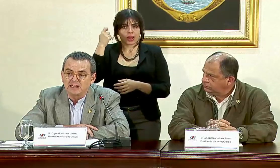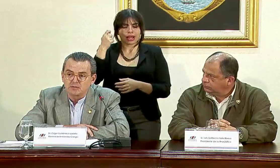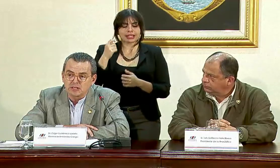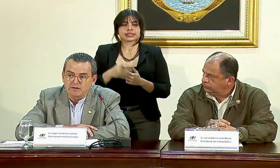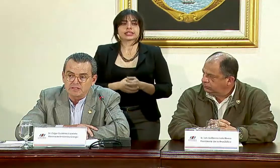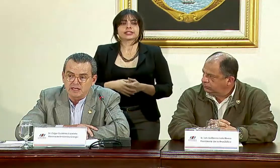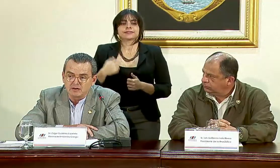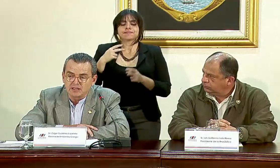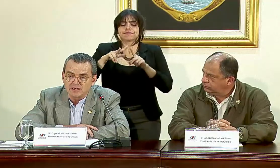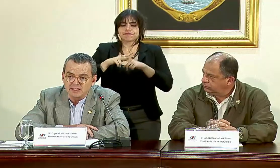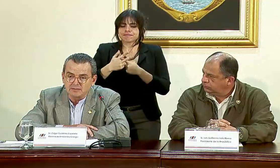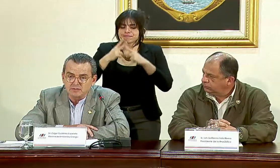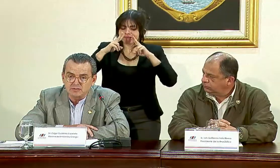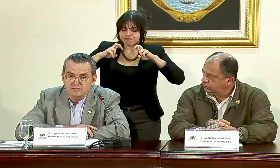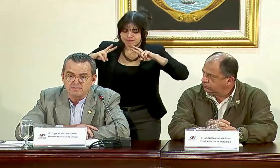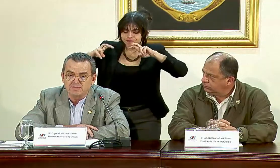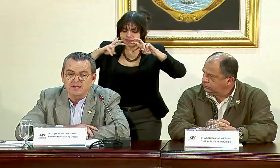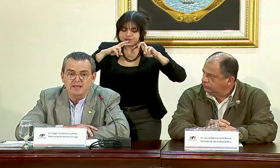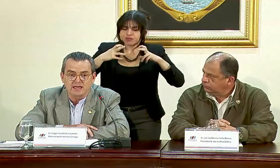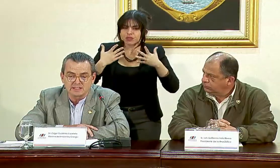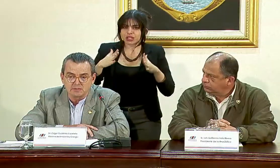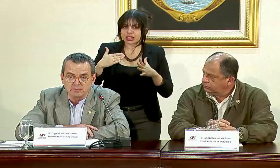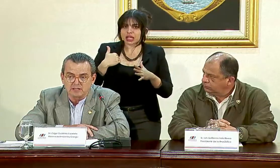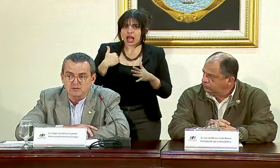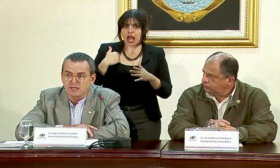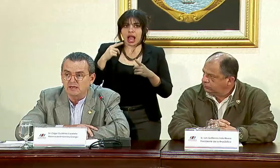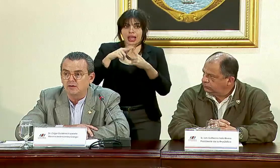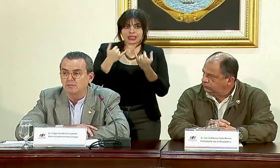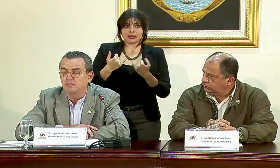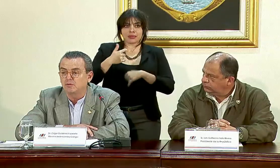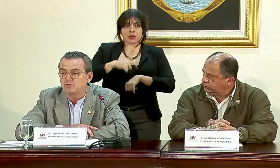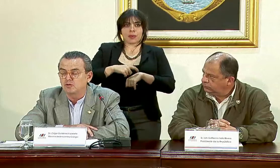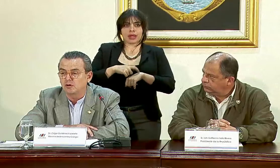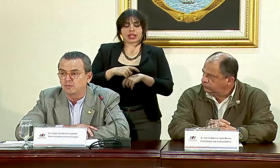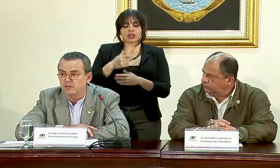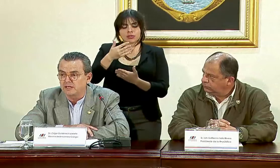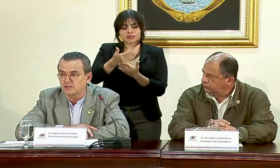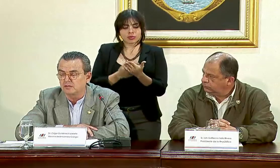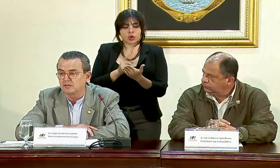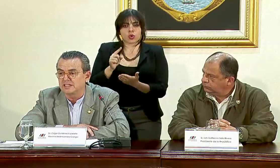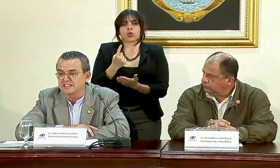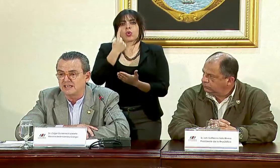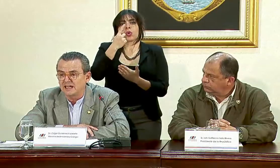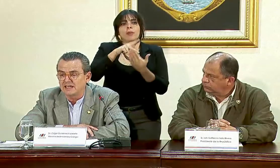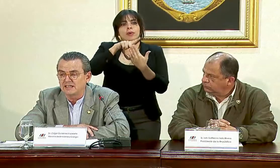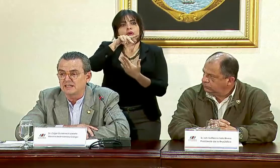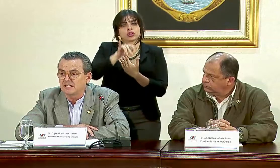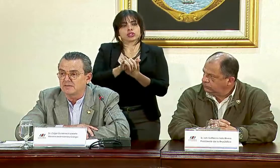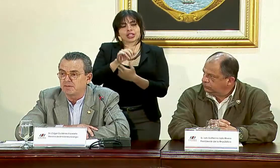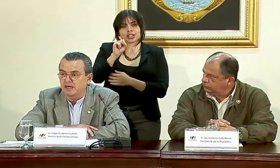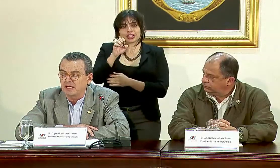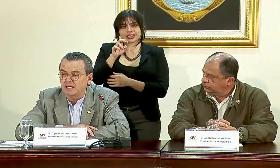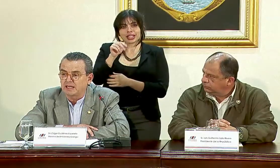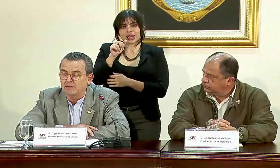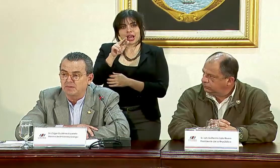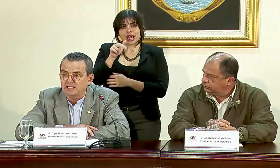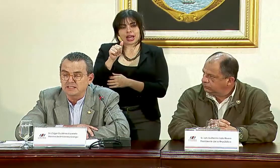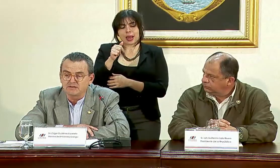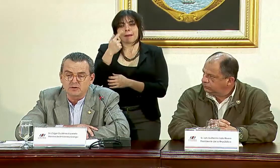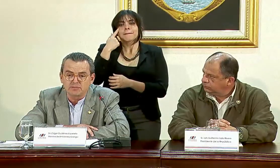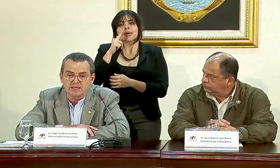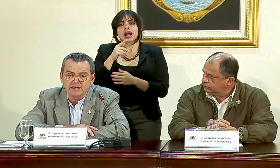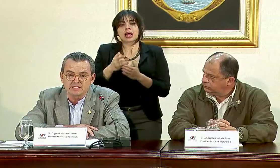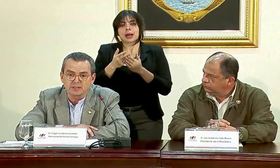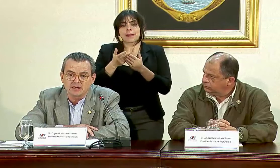Empezamos a revisar lo que teníamos, hasta el momento era un solo proyecto de SENARA para el